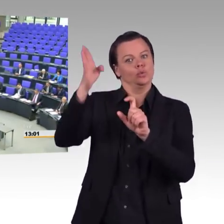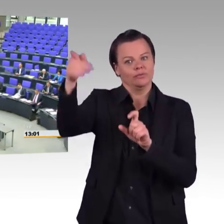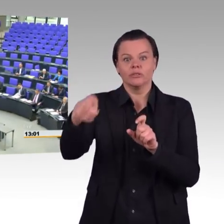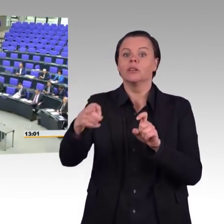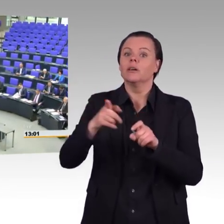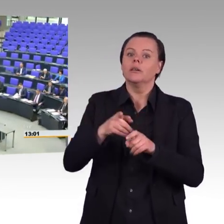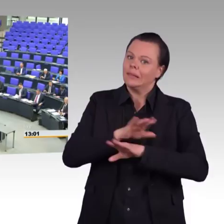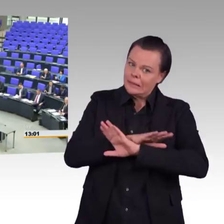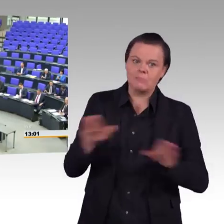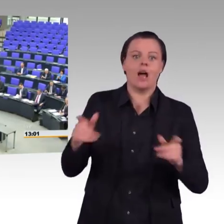CSU-Fraktion.